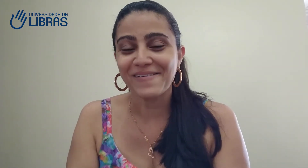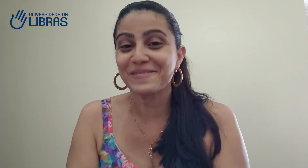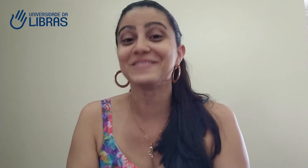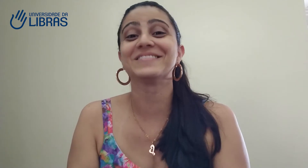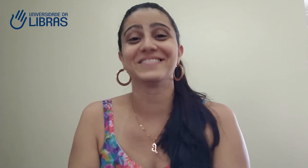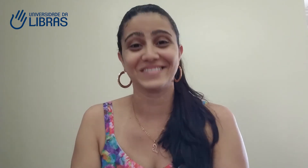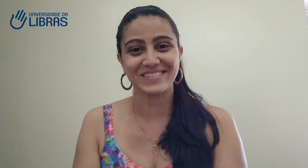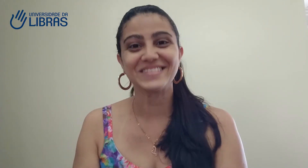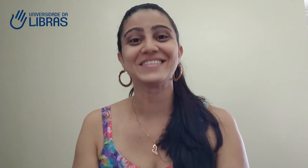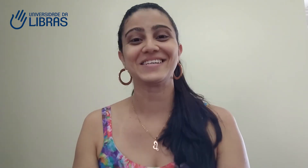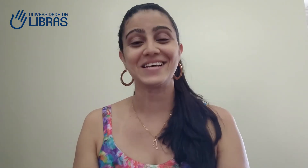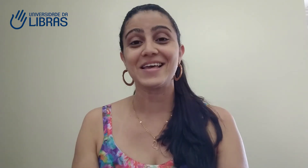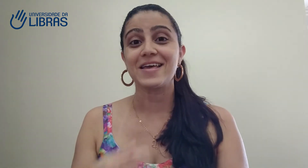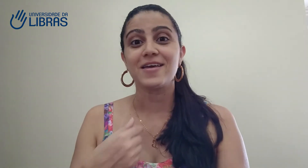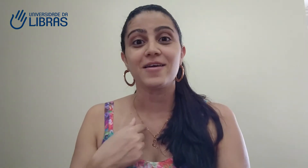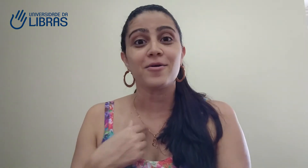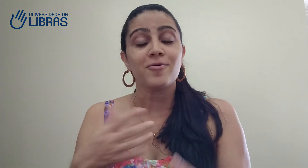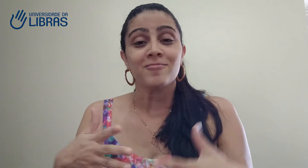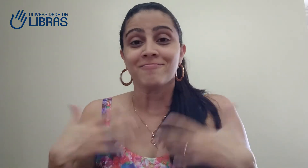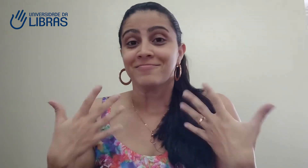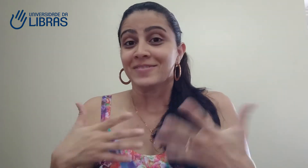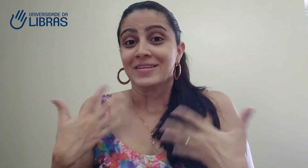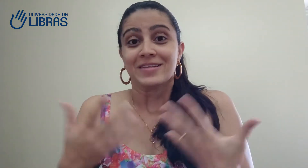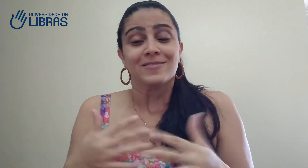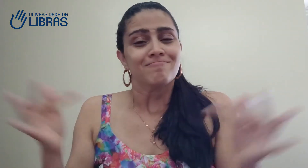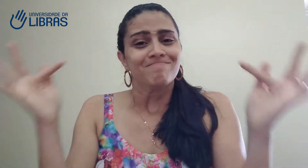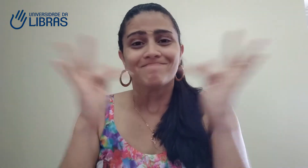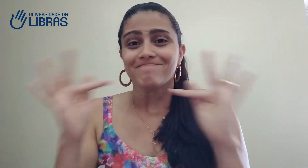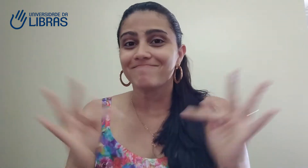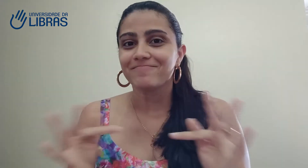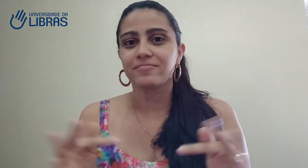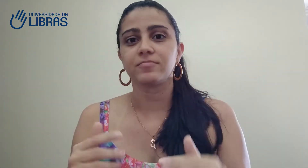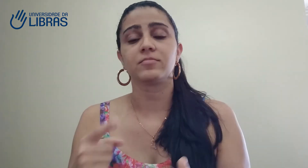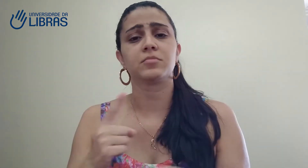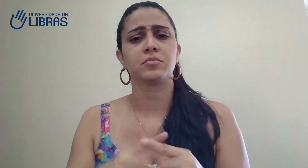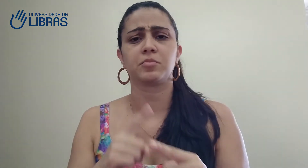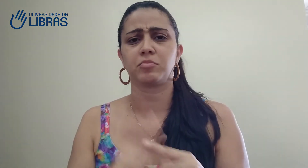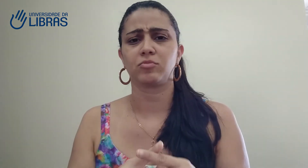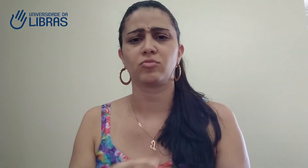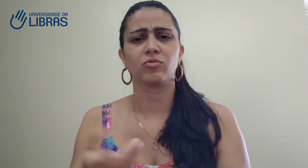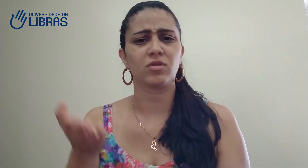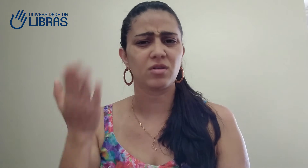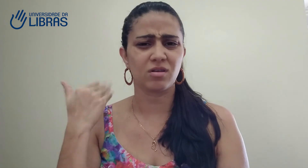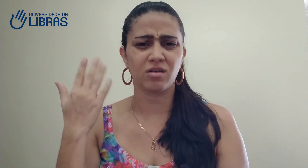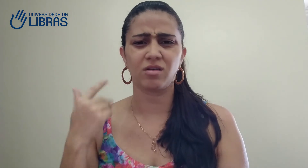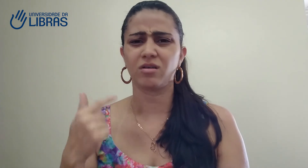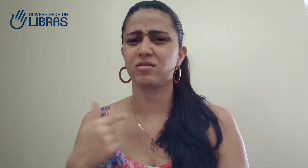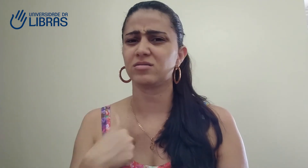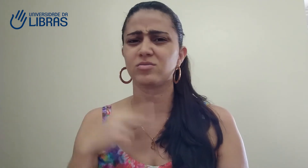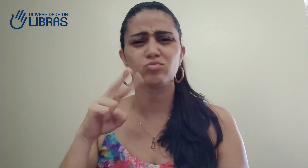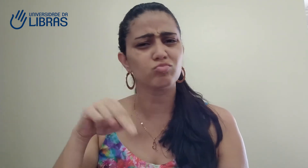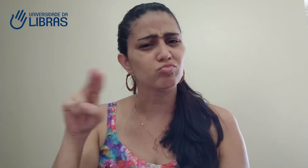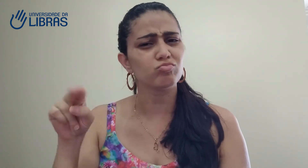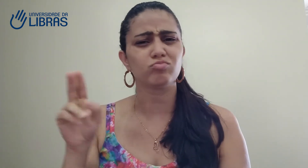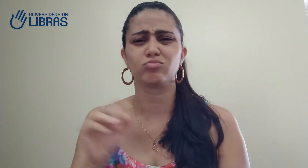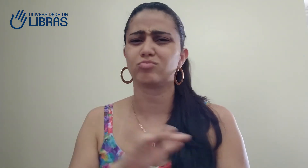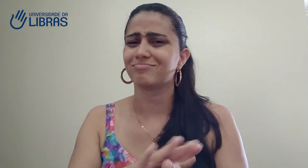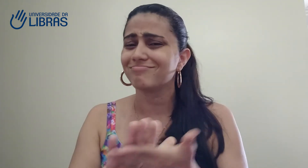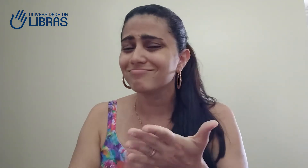assim, porque o vídeo e a tradução que eu fiz ficou muito boa. Fiquei tão feliz, fiquei eufórica, feliz demais. Porque, assim, eu